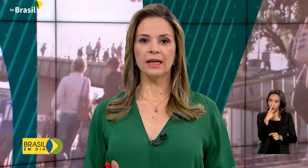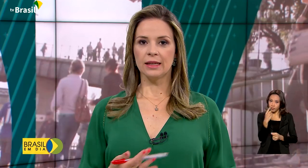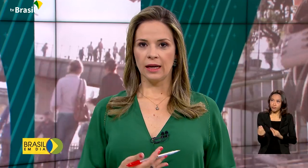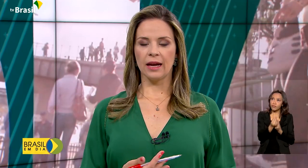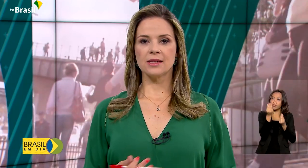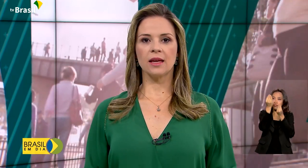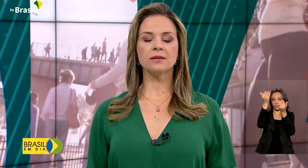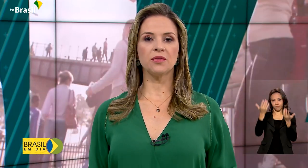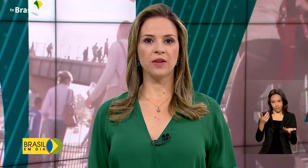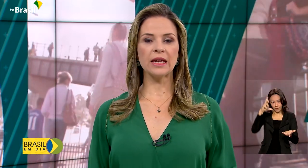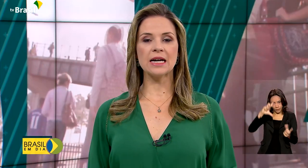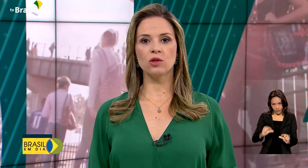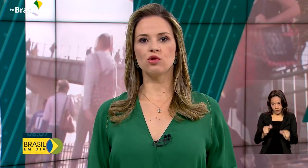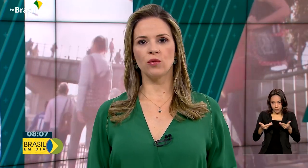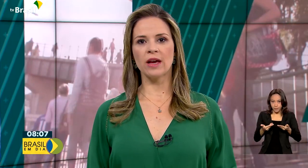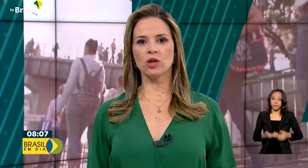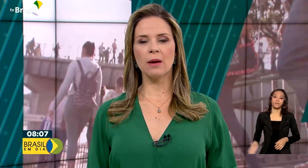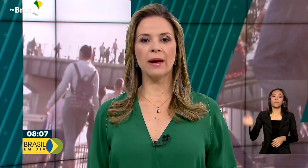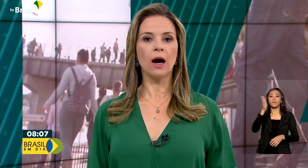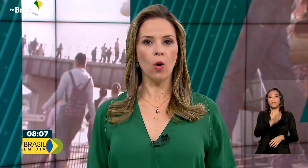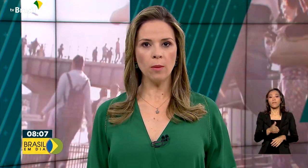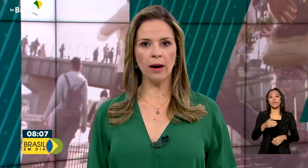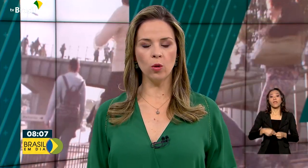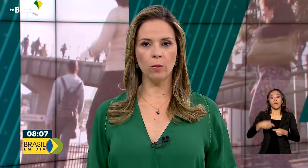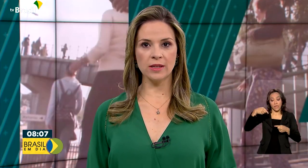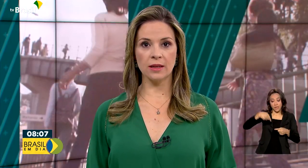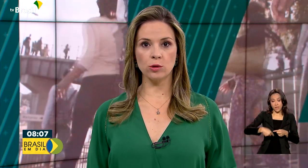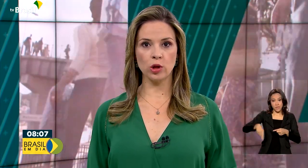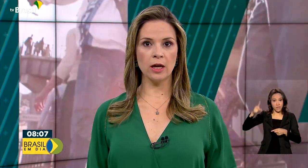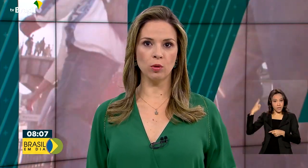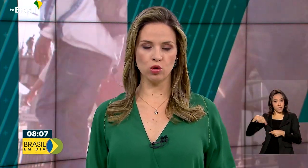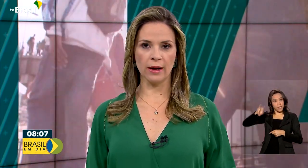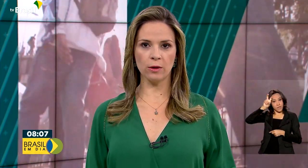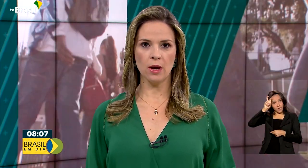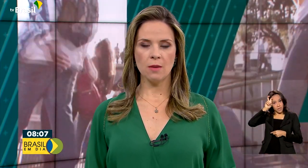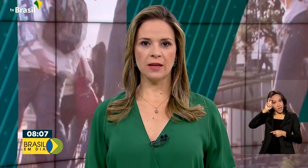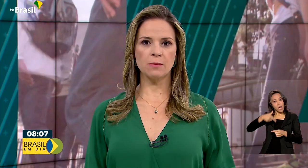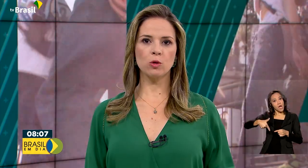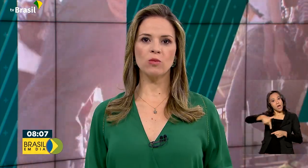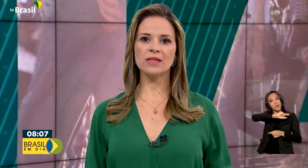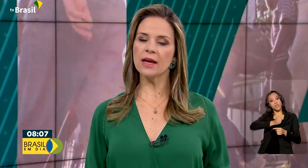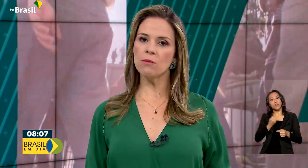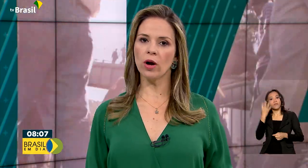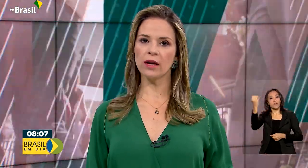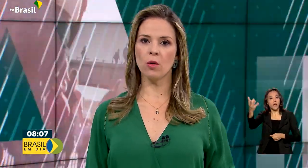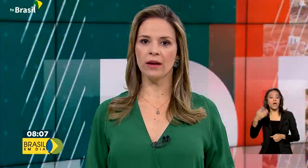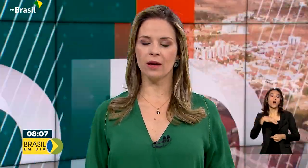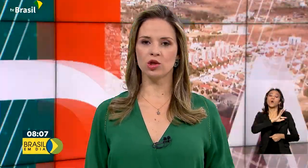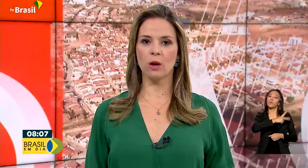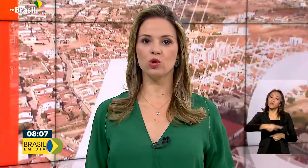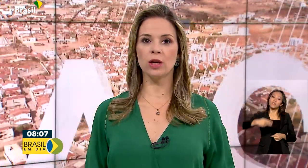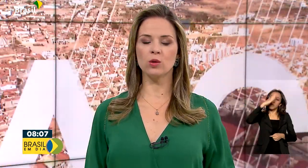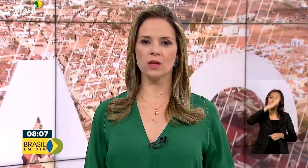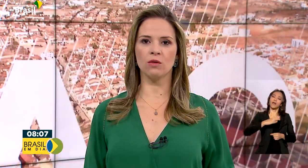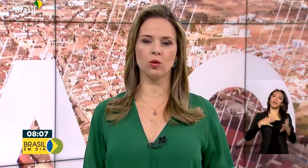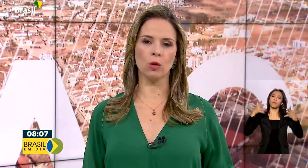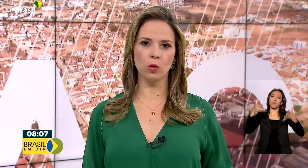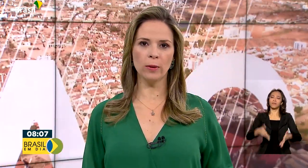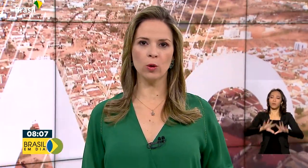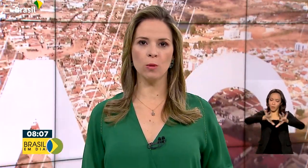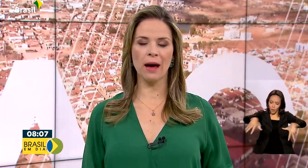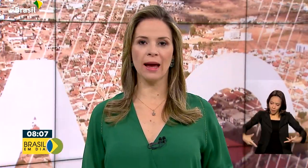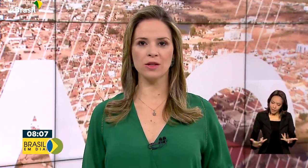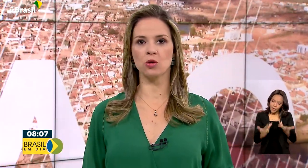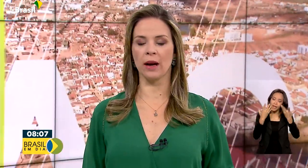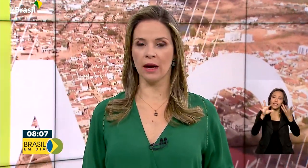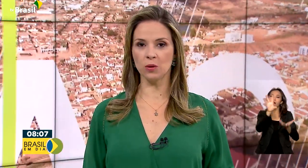E nessa quinta-feira, antes de viajar para Roma, o presidente Jair Bolsonaro participou de uma cerimônia em homenagem ao Dia do Servidor